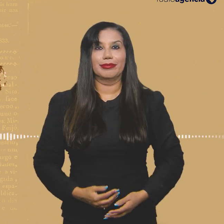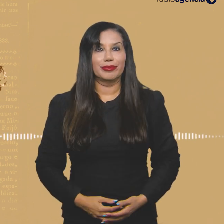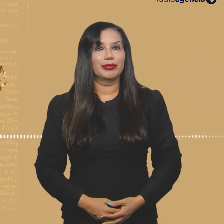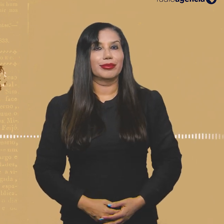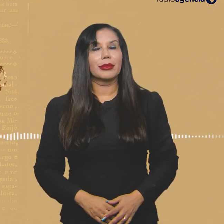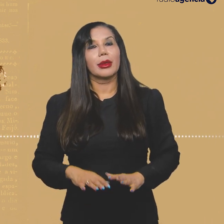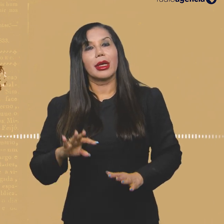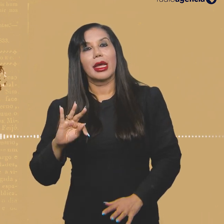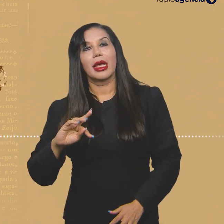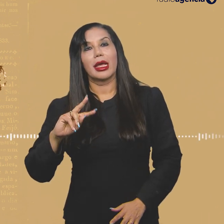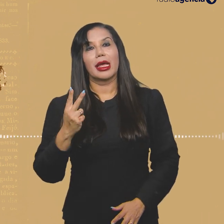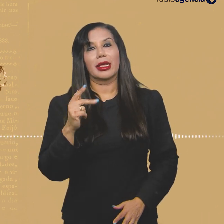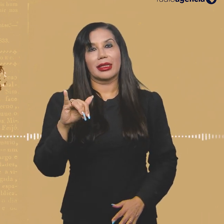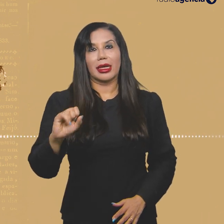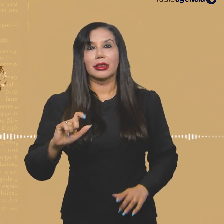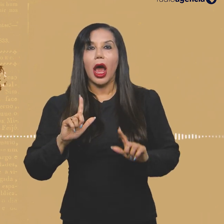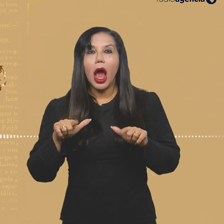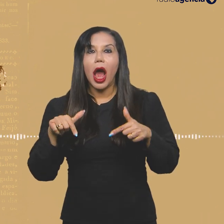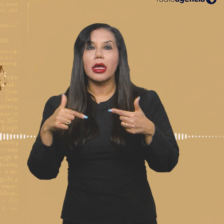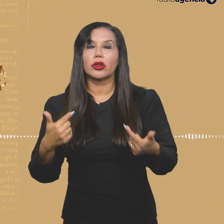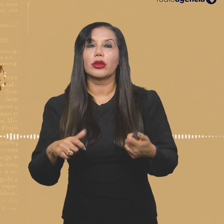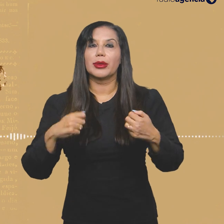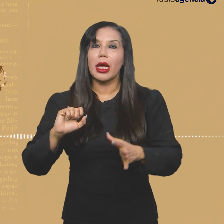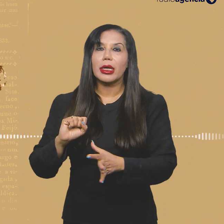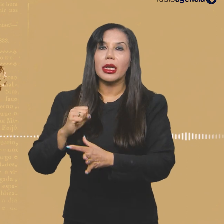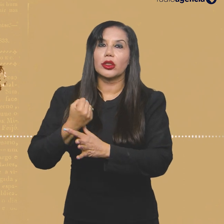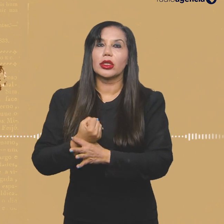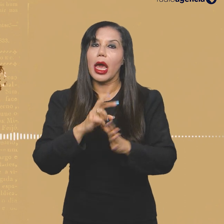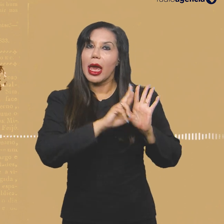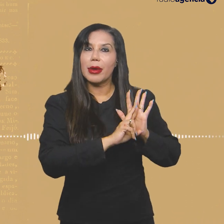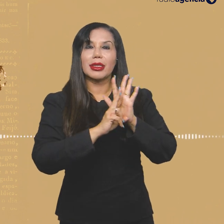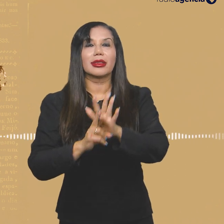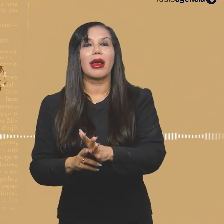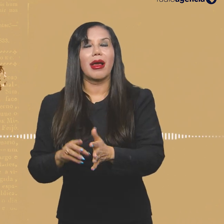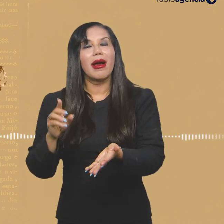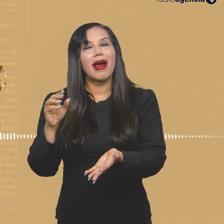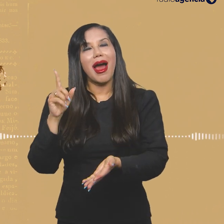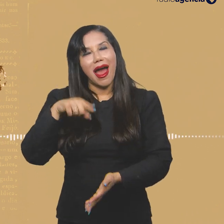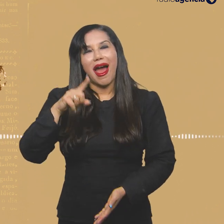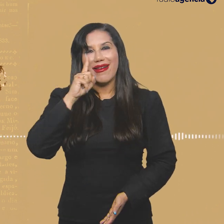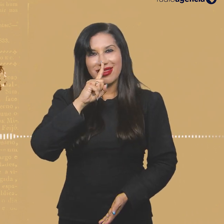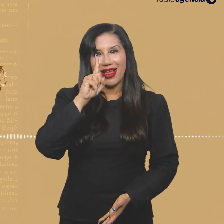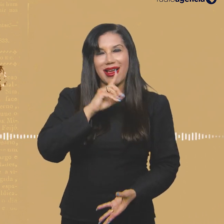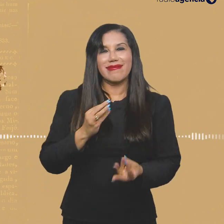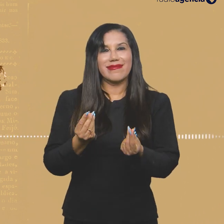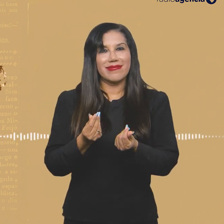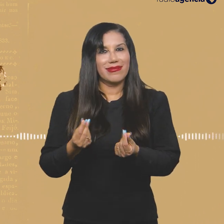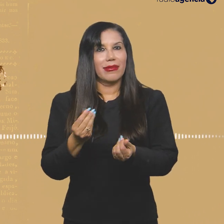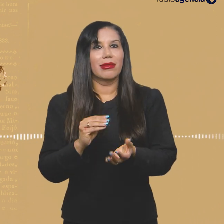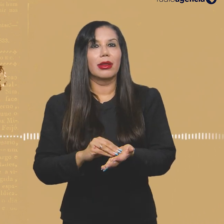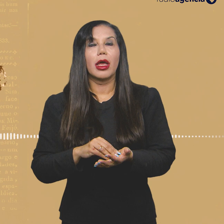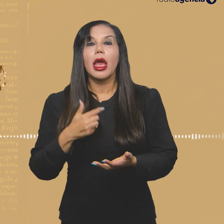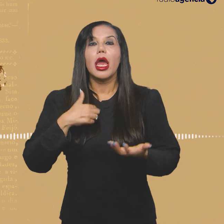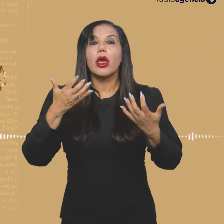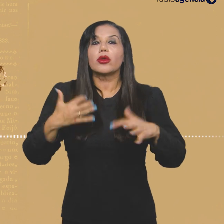lá, né. Para Thaís, essas ações na tentativa de garantir alguma representatividade ainda são insuficientes.